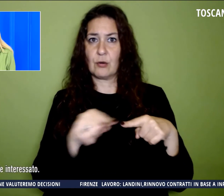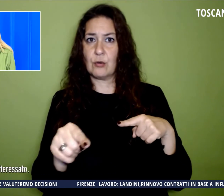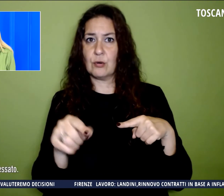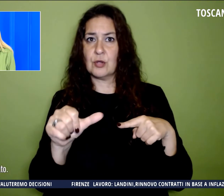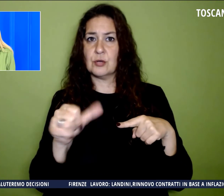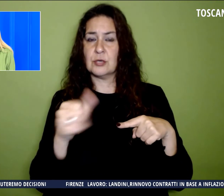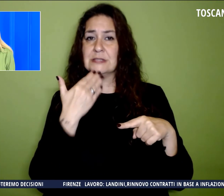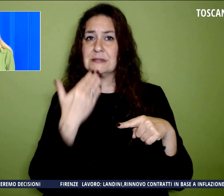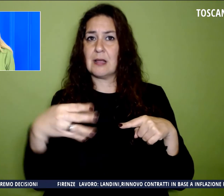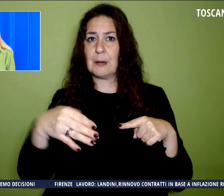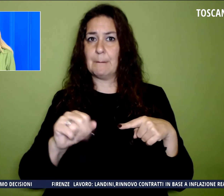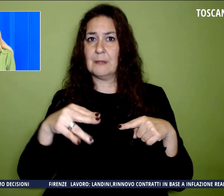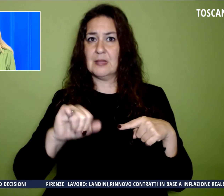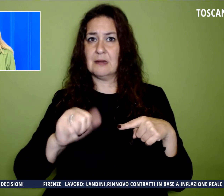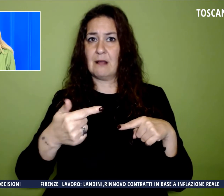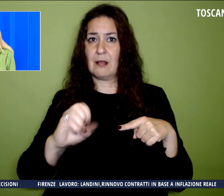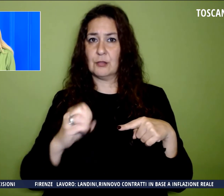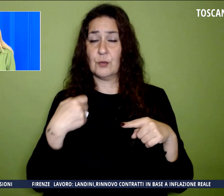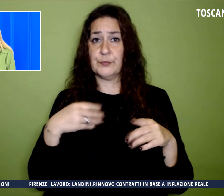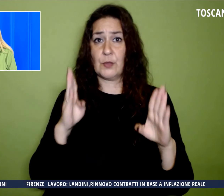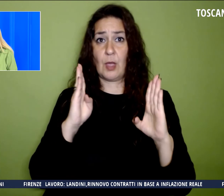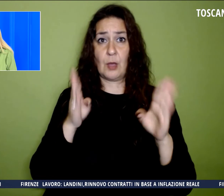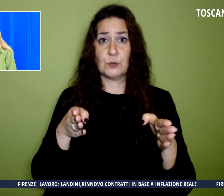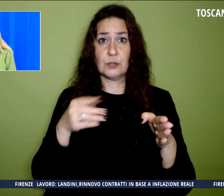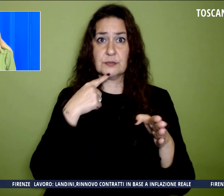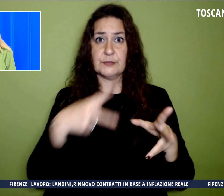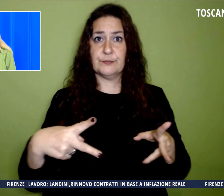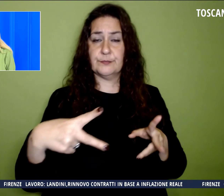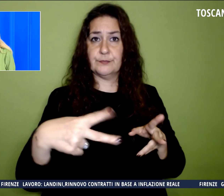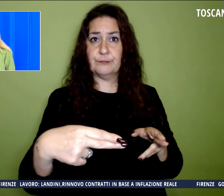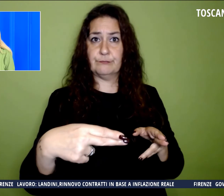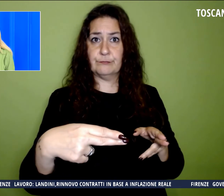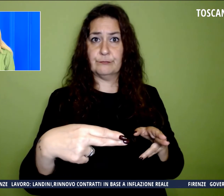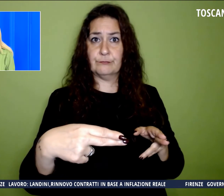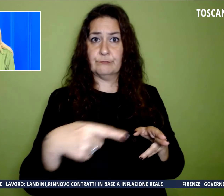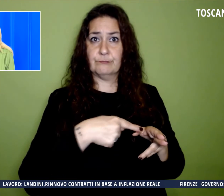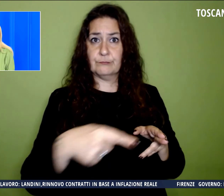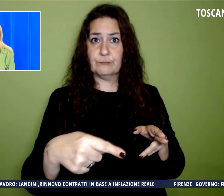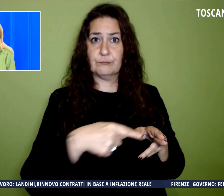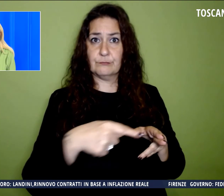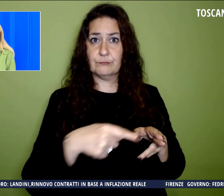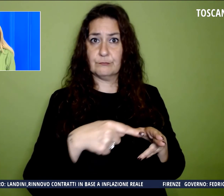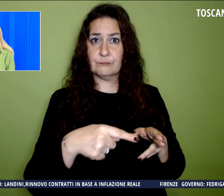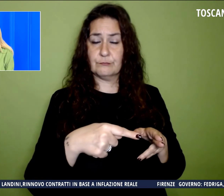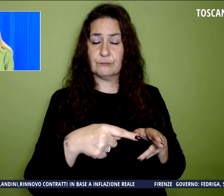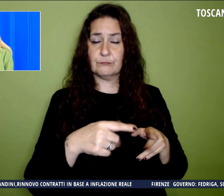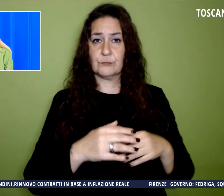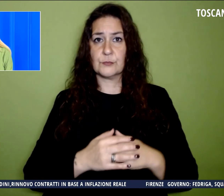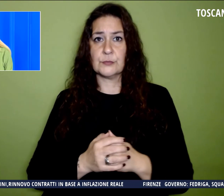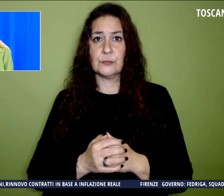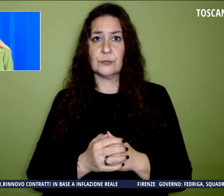Autostrade ha reso necessaria la chiusura del tratto stradale interessato. Il mezzo